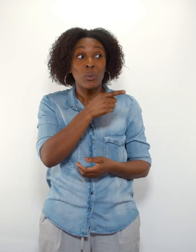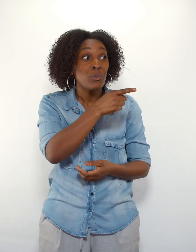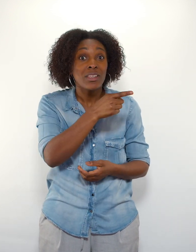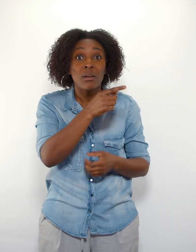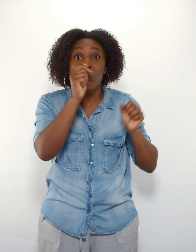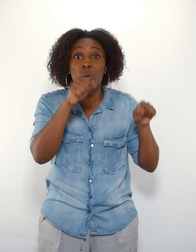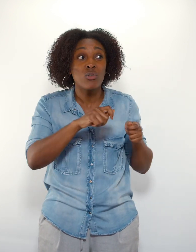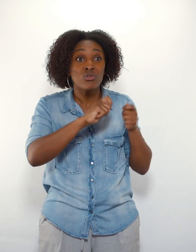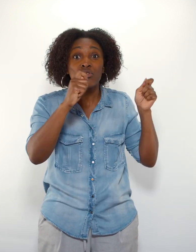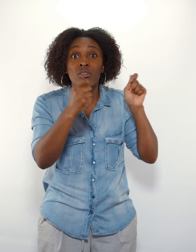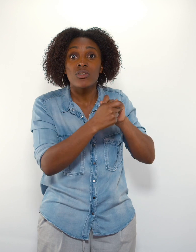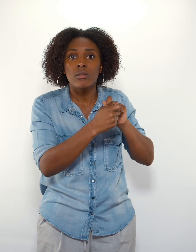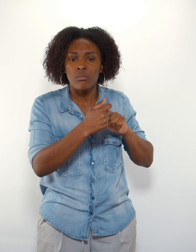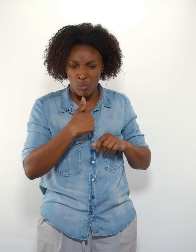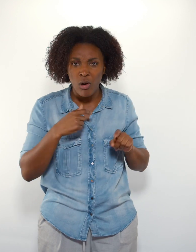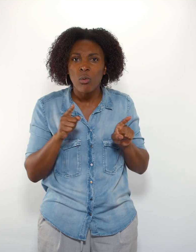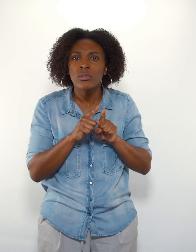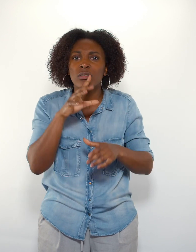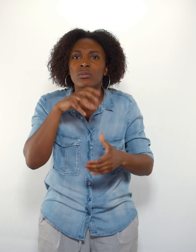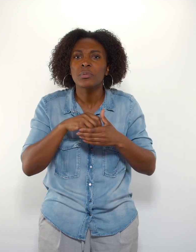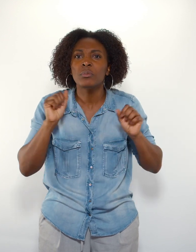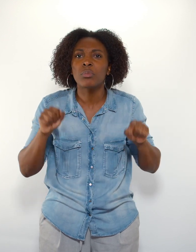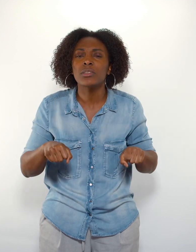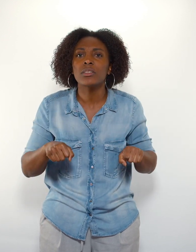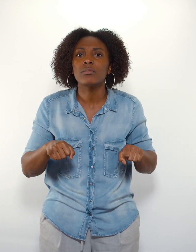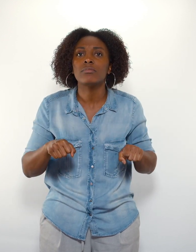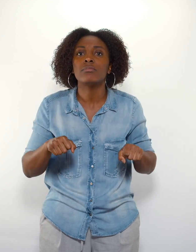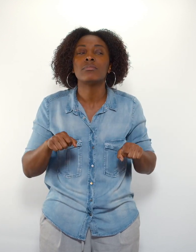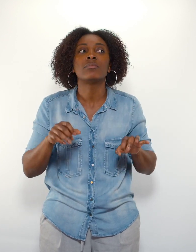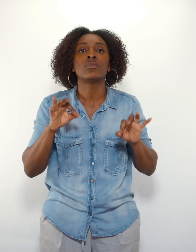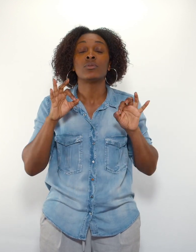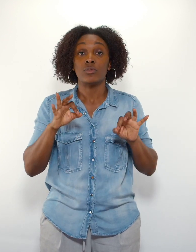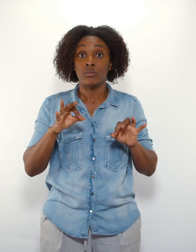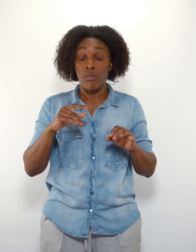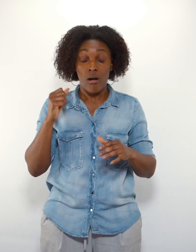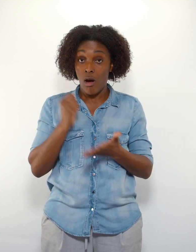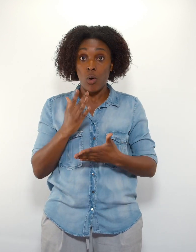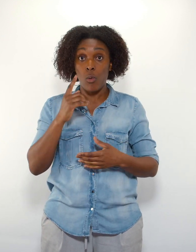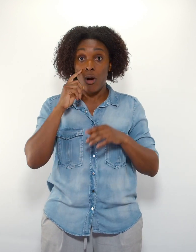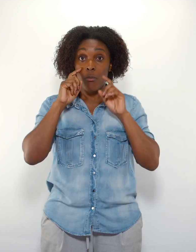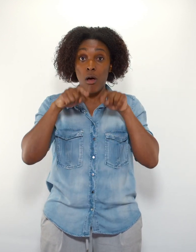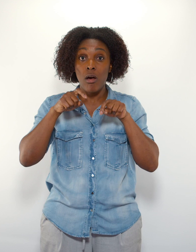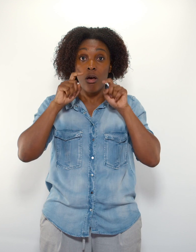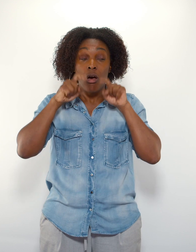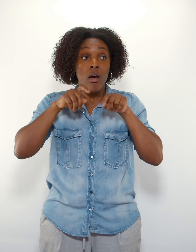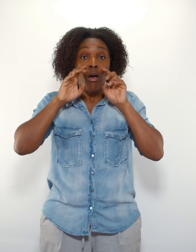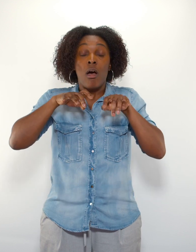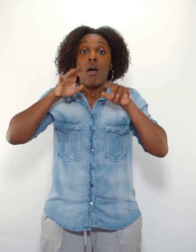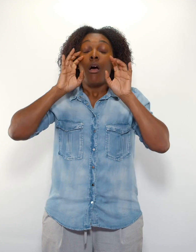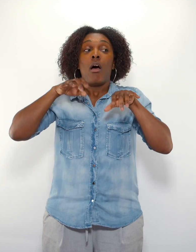lui, a pu changer, c'est que moi aussi, je peux changer. Et à ce moment-là, j'ai commencé à pleurer. J'ai commencé à pleurer et mon ami m'a